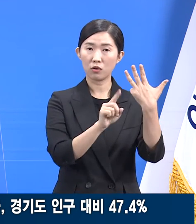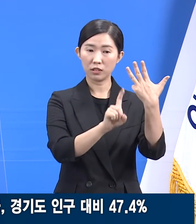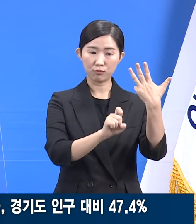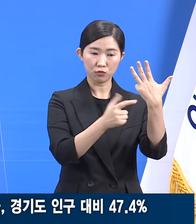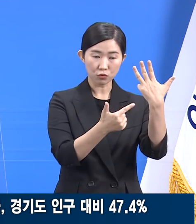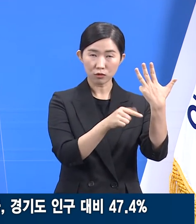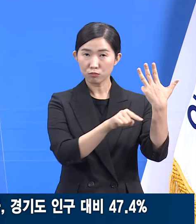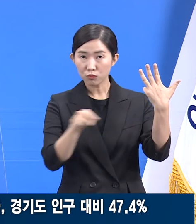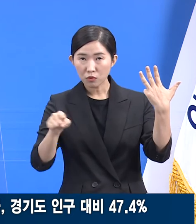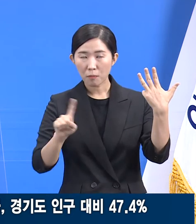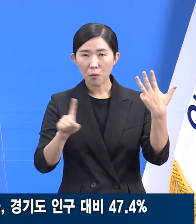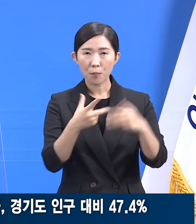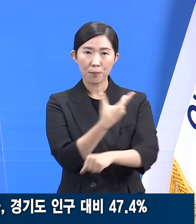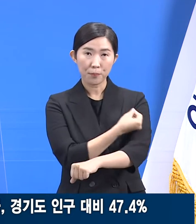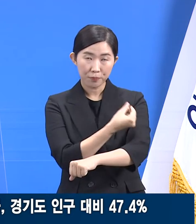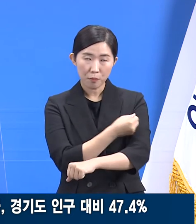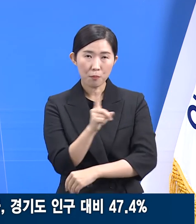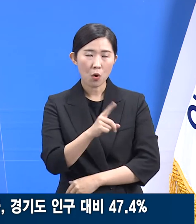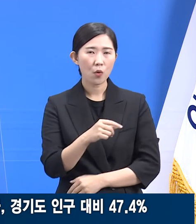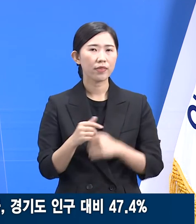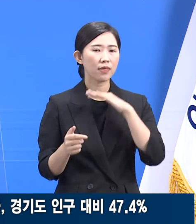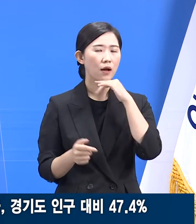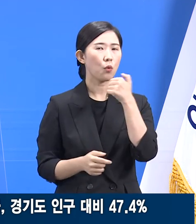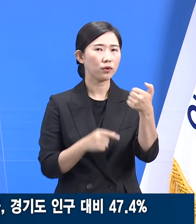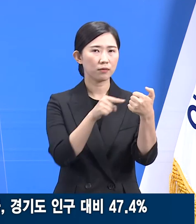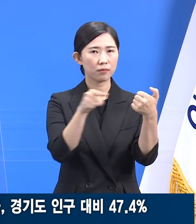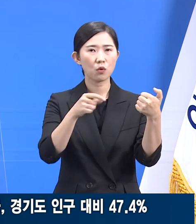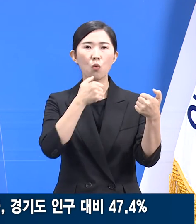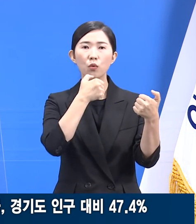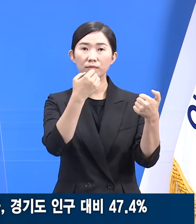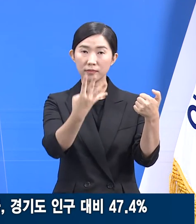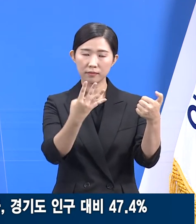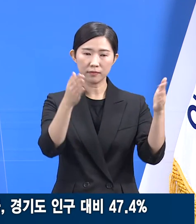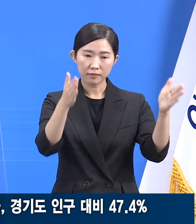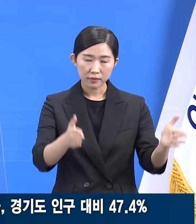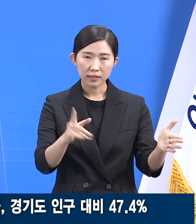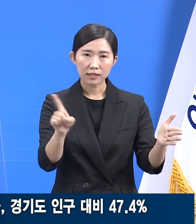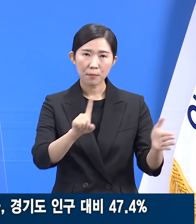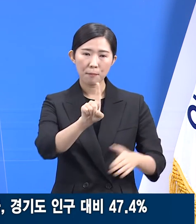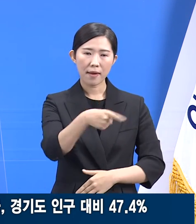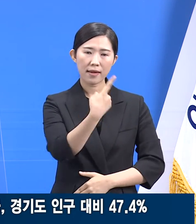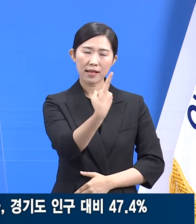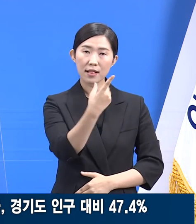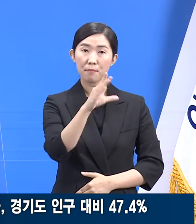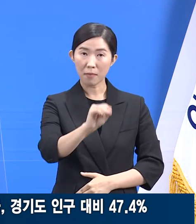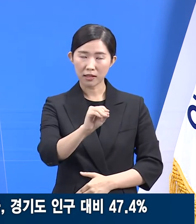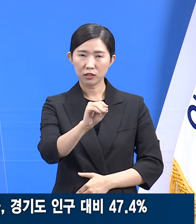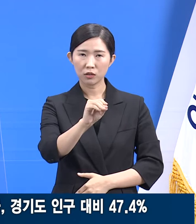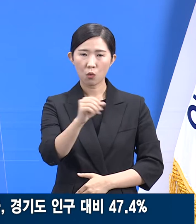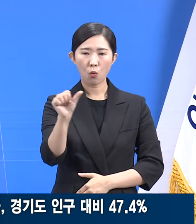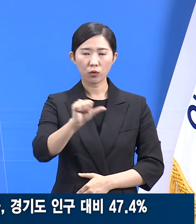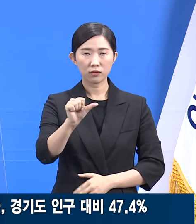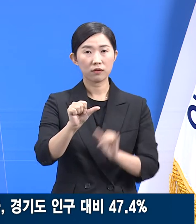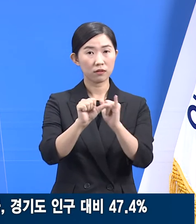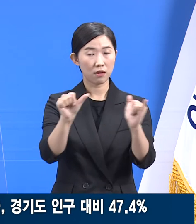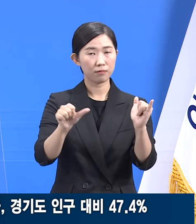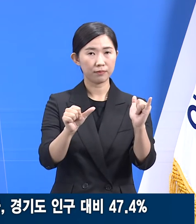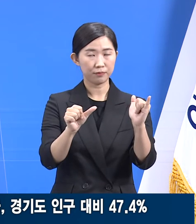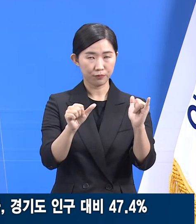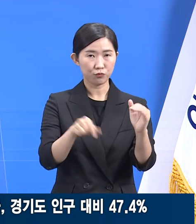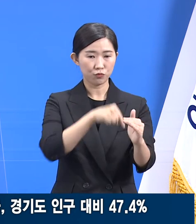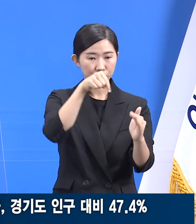진행된 50세에서 54세 예방접종에는 현재까지 대상자 101만 5,433명 중